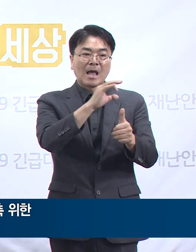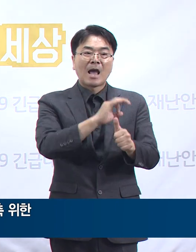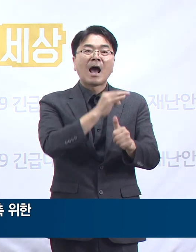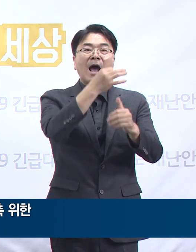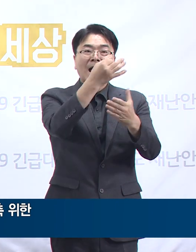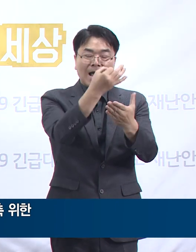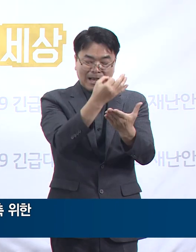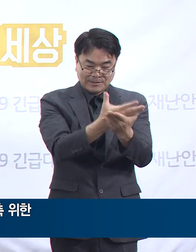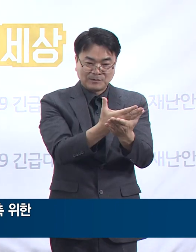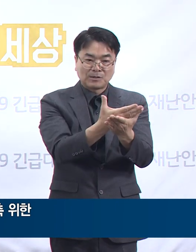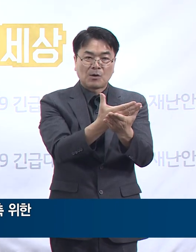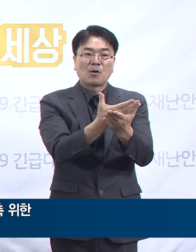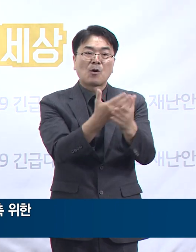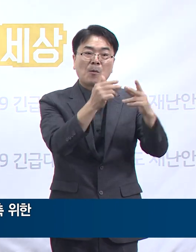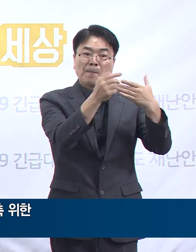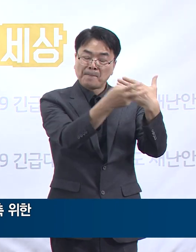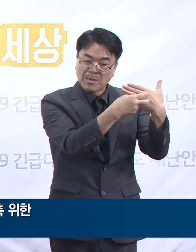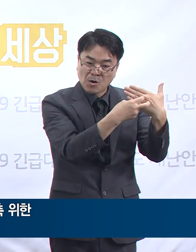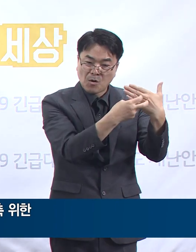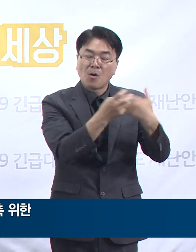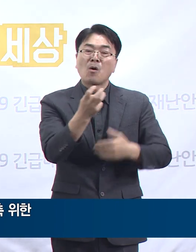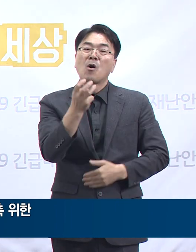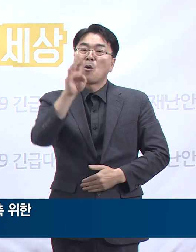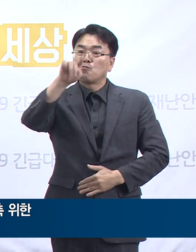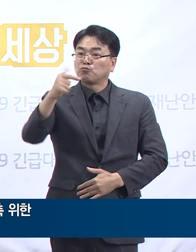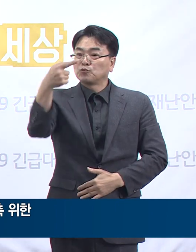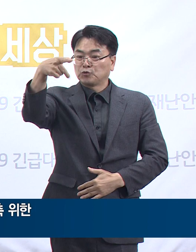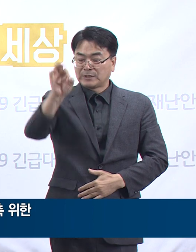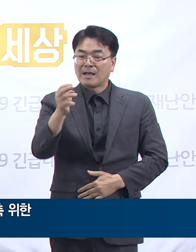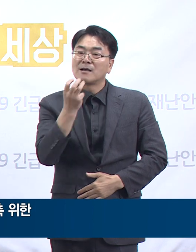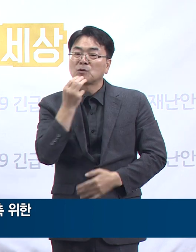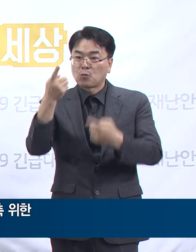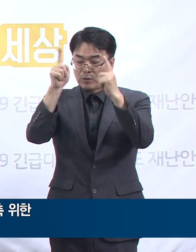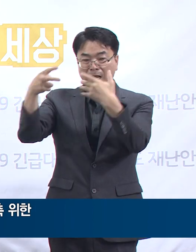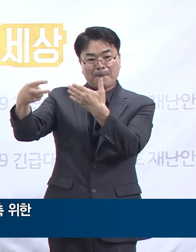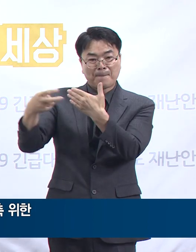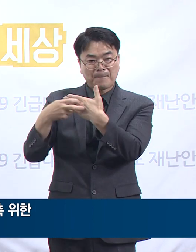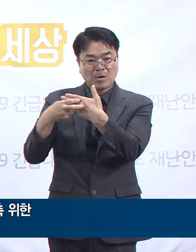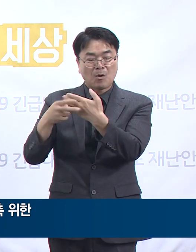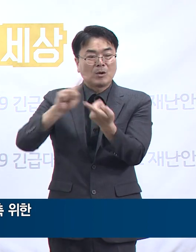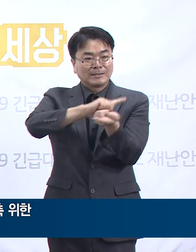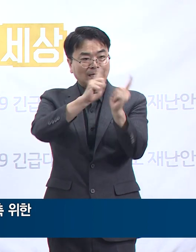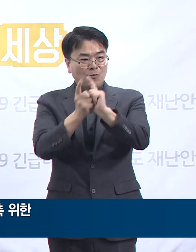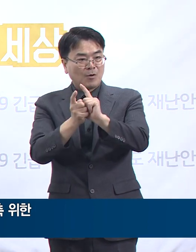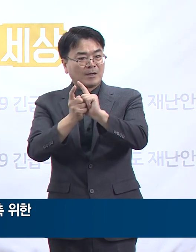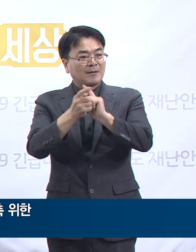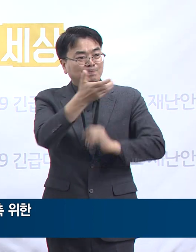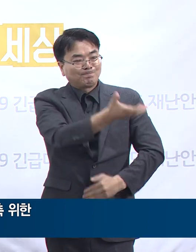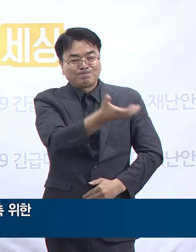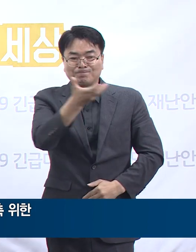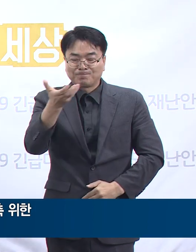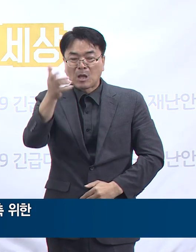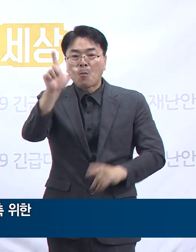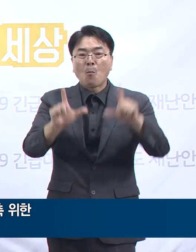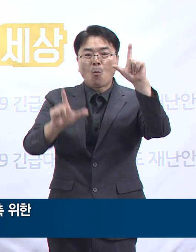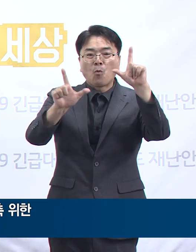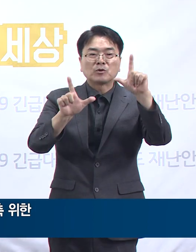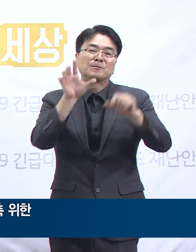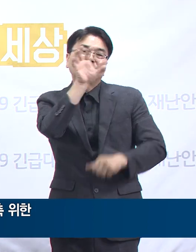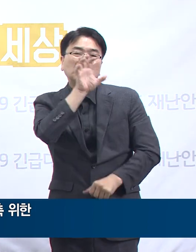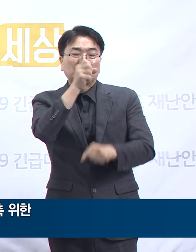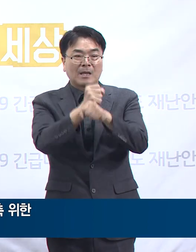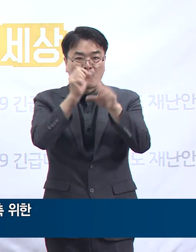분당세울대학교병원 분당소방세서 합동으로 실시된 이번 훈련은 코로나19 중환자 발생 시